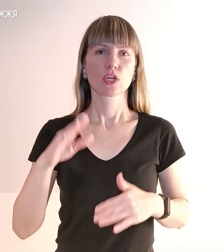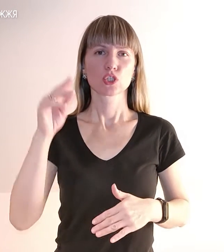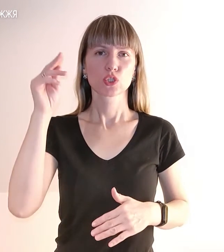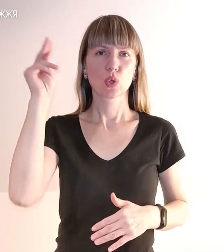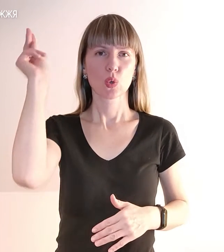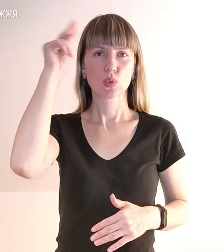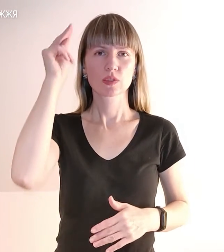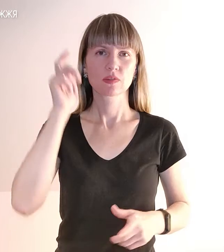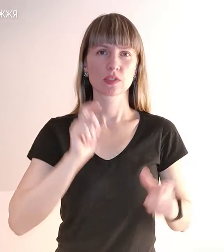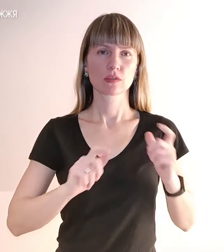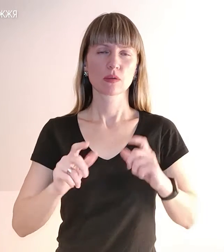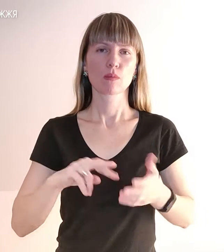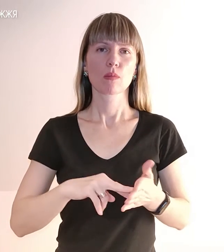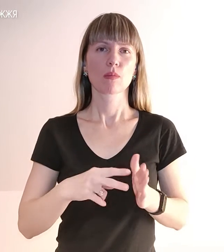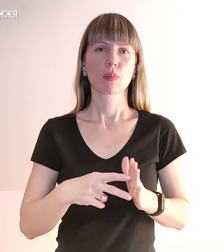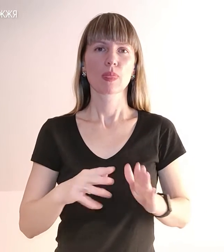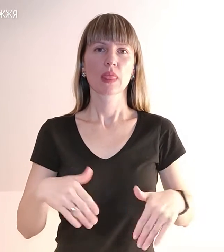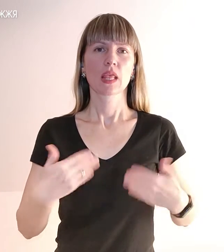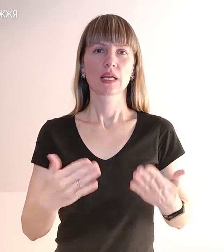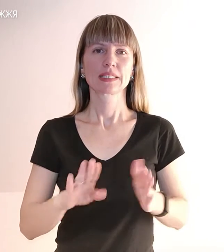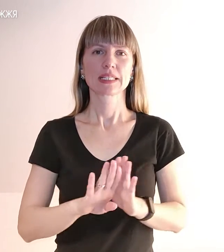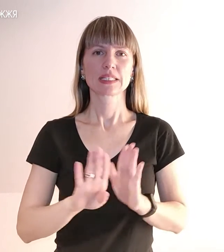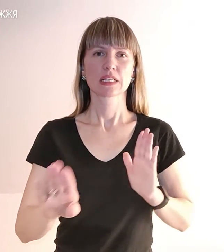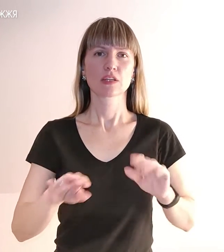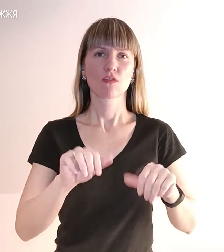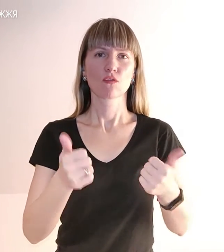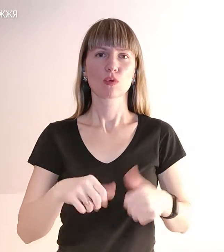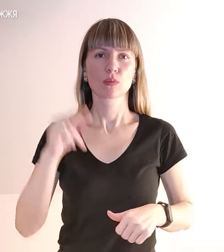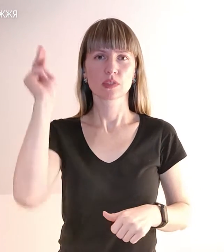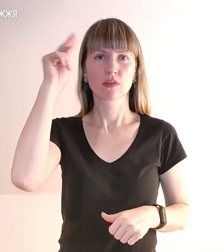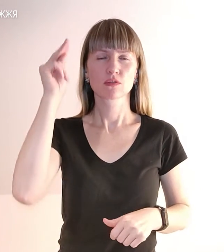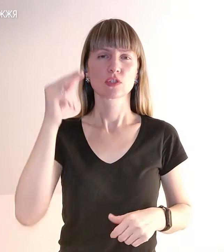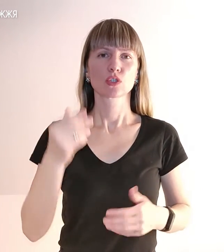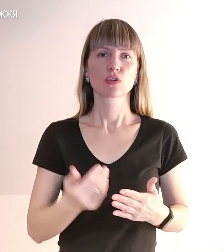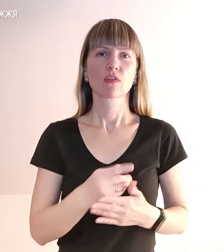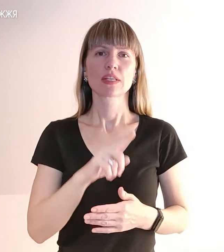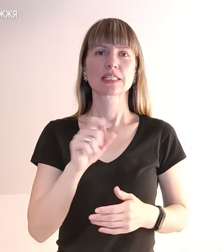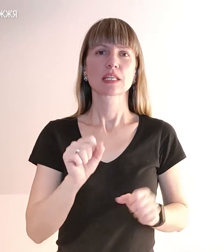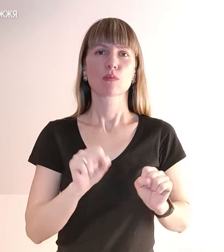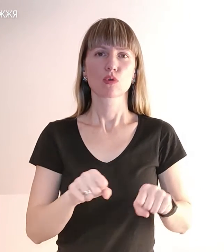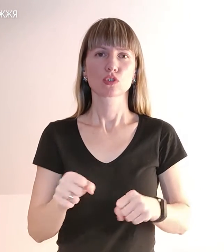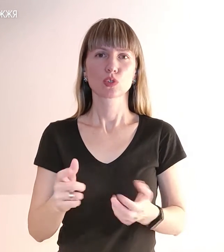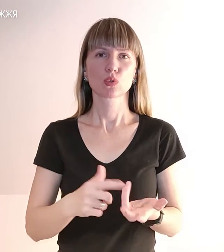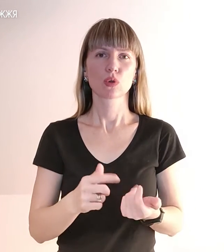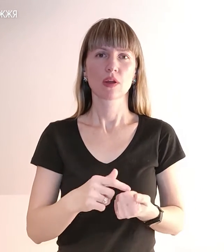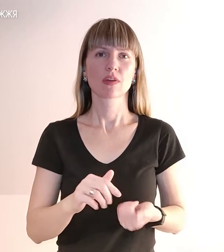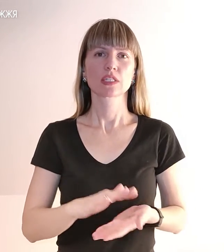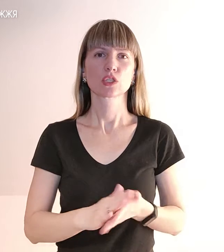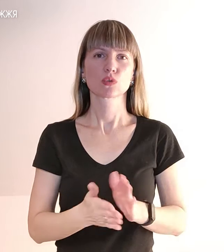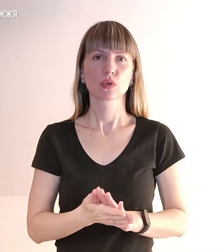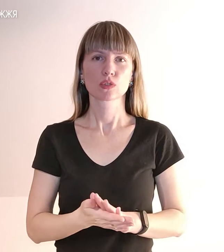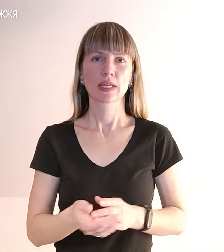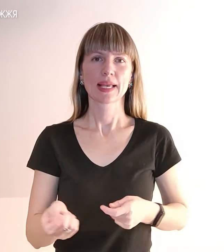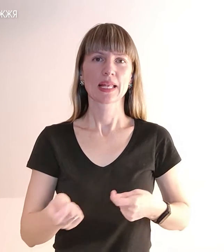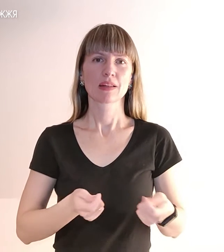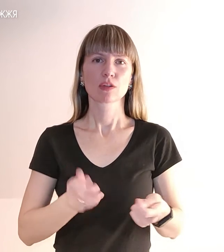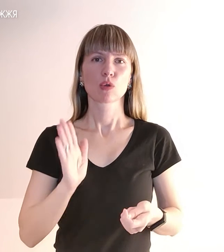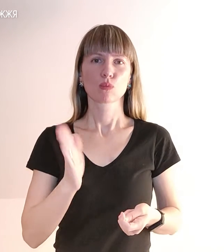дистанційну форму навчання за можливості з урахуванням ситуації. Тобто керівники будуть вирішувати.